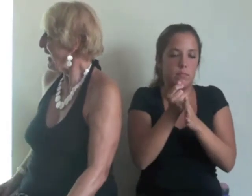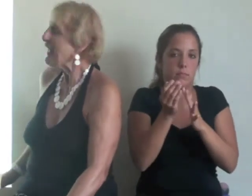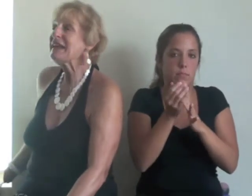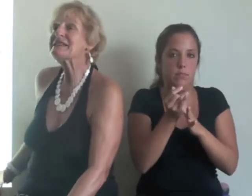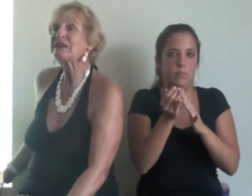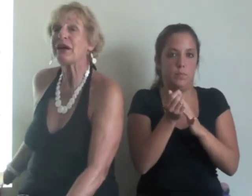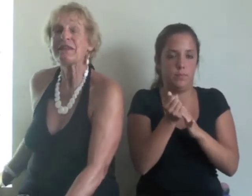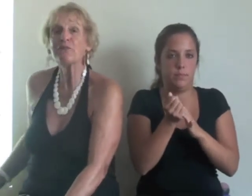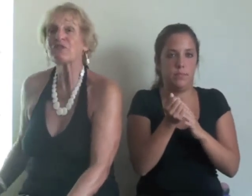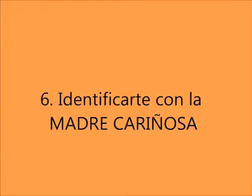Y si lo hacemos...